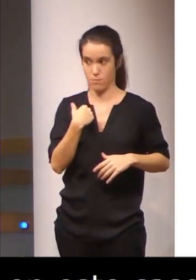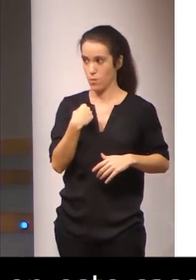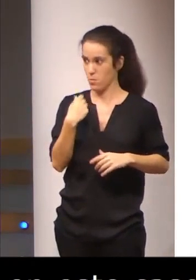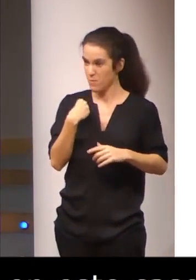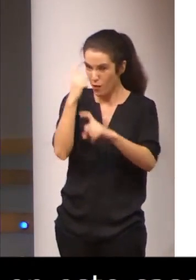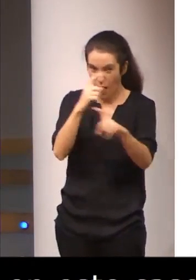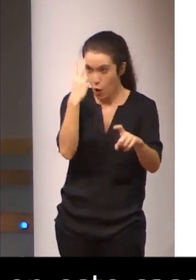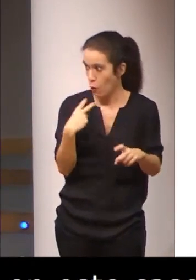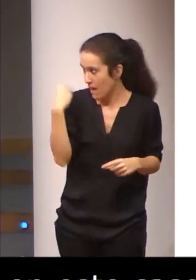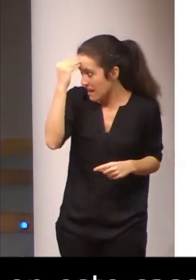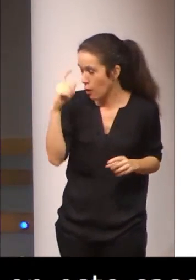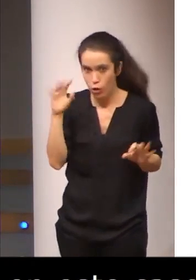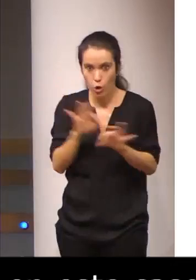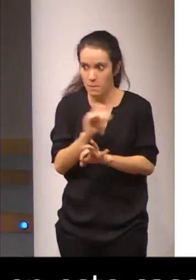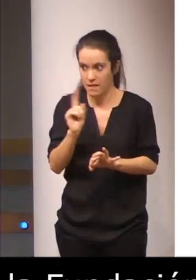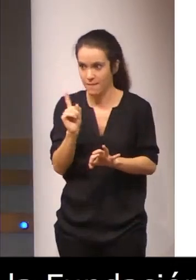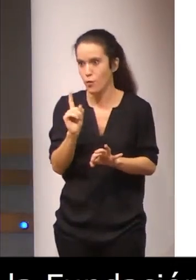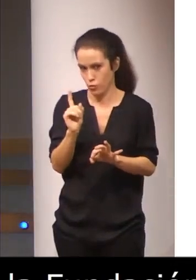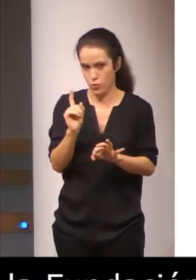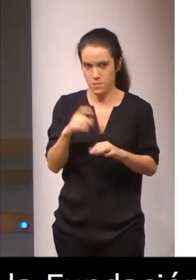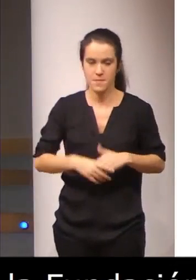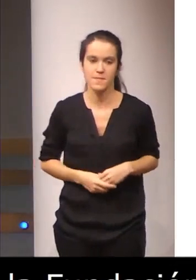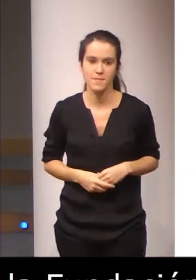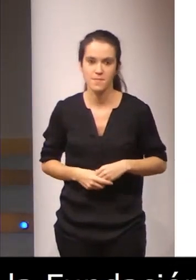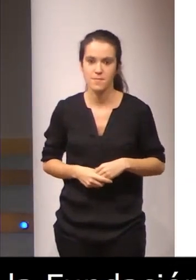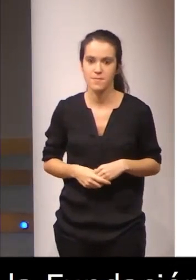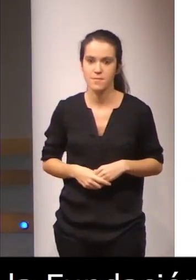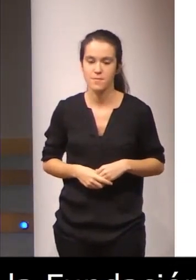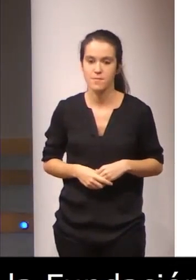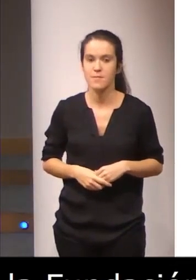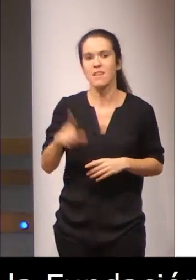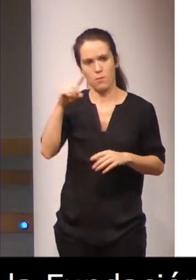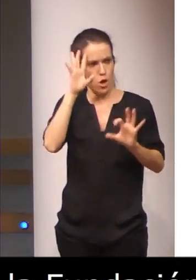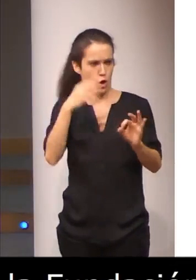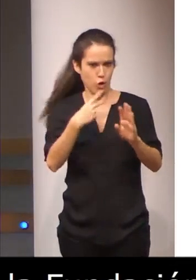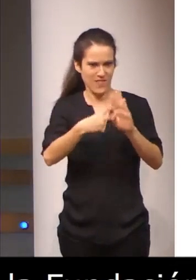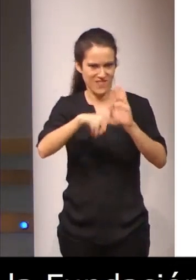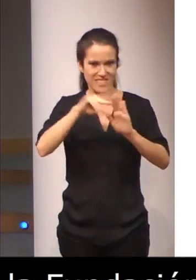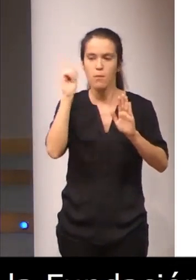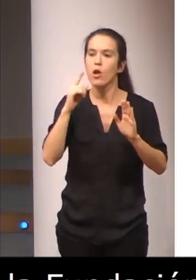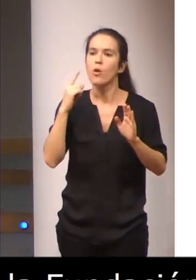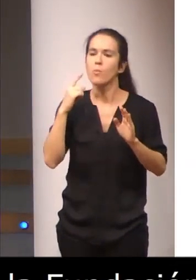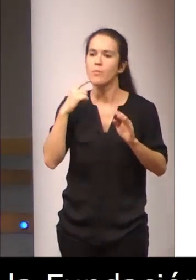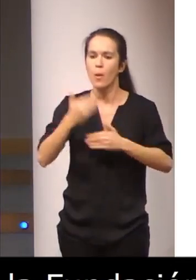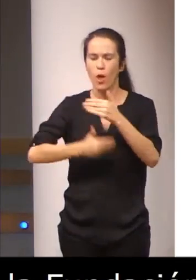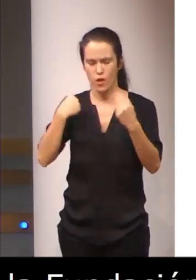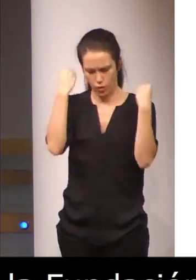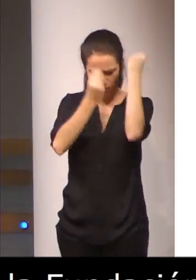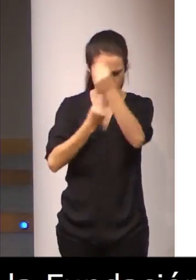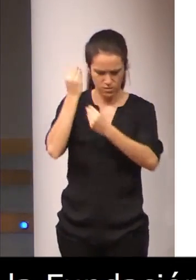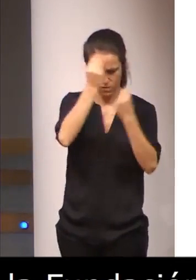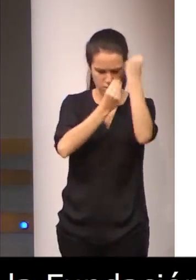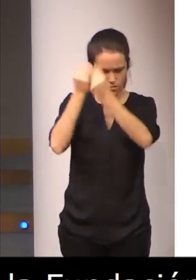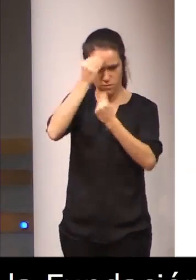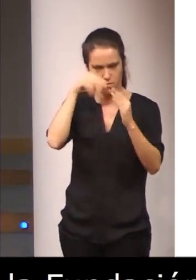me equivoco, donde, a través de la FILSE, supuesto, donde un proceso de reflexión profundo nos llevó a